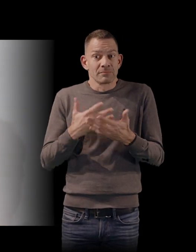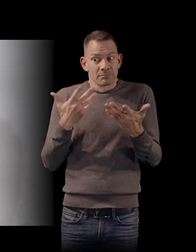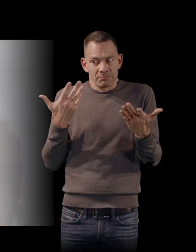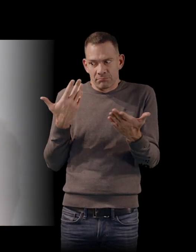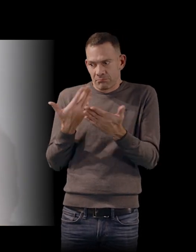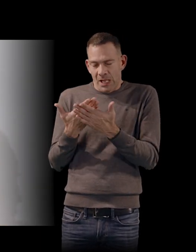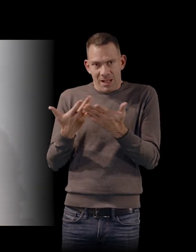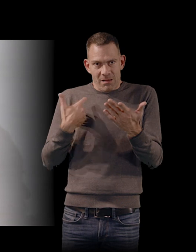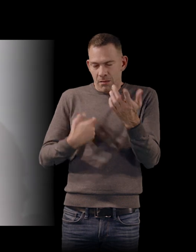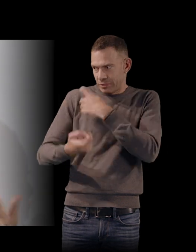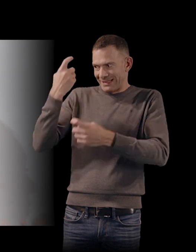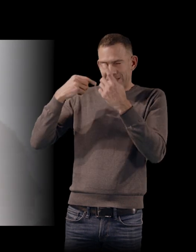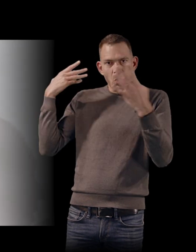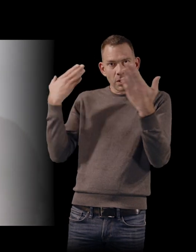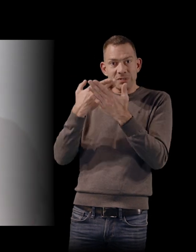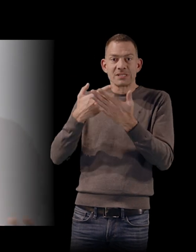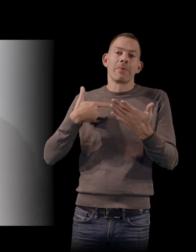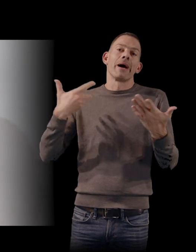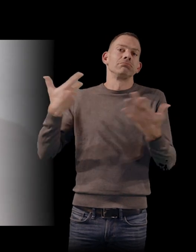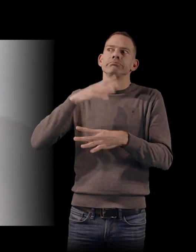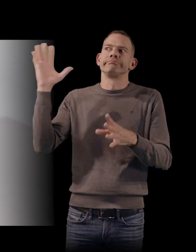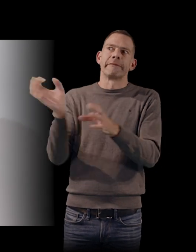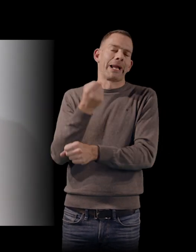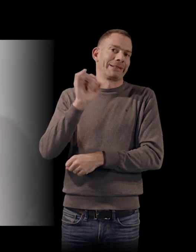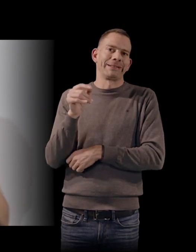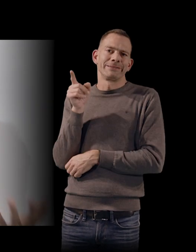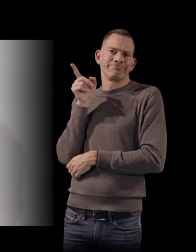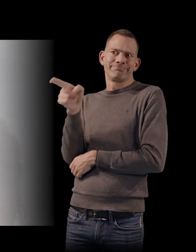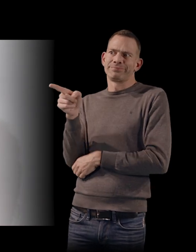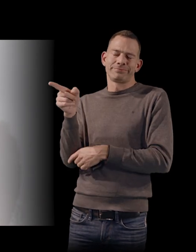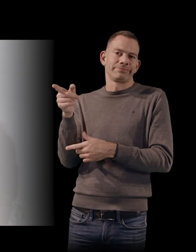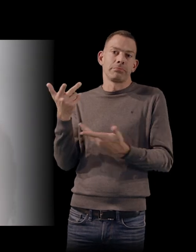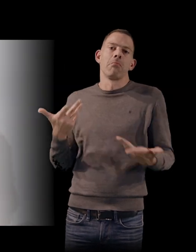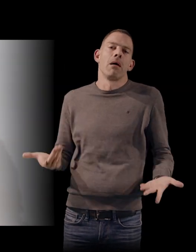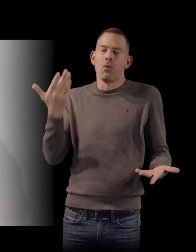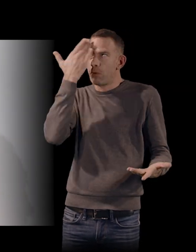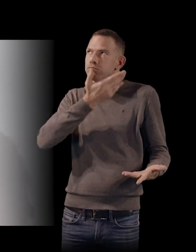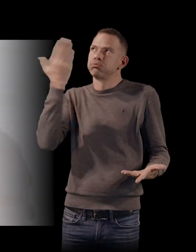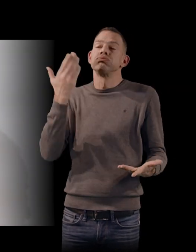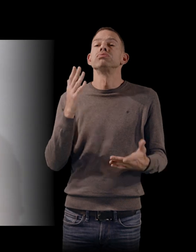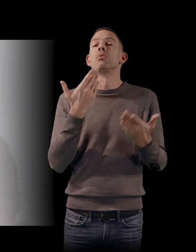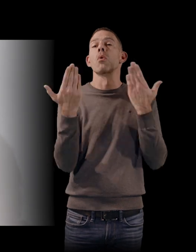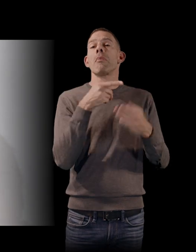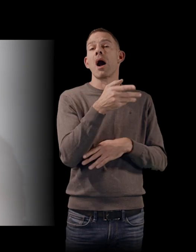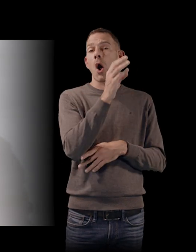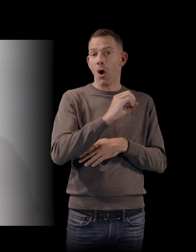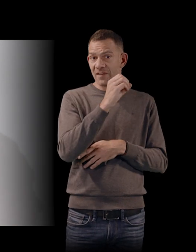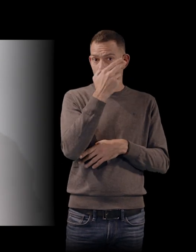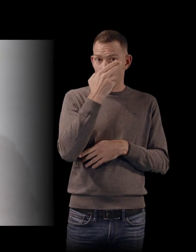cinéma, finalement, le grand gagnant, a été Les 400 coups, beaucoup plus connu aujourd'hui qu'Orphéo Négro. Mais il se trouve que cette année-là,